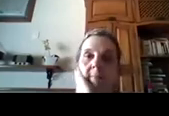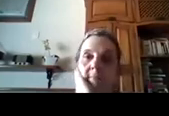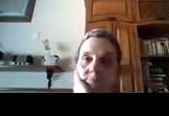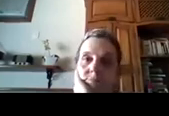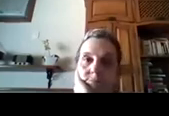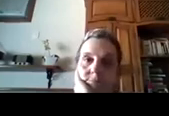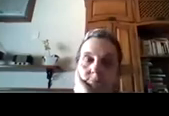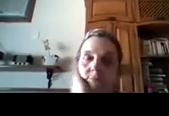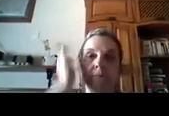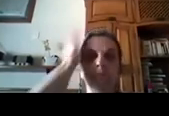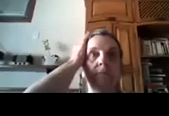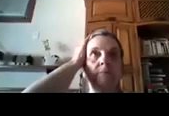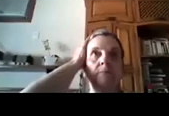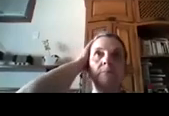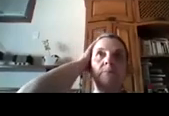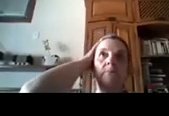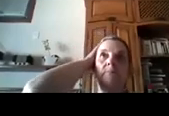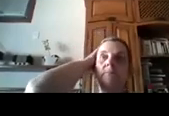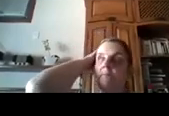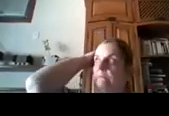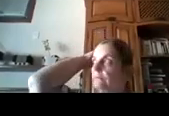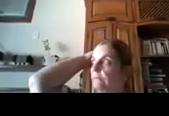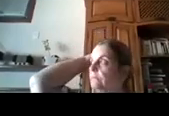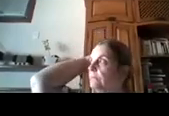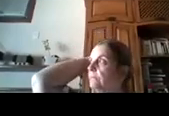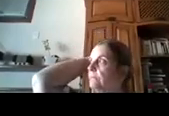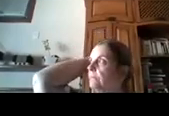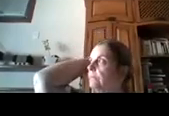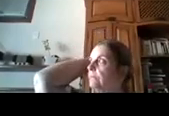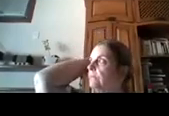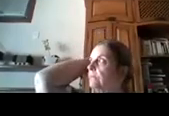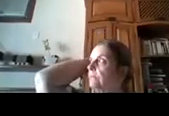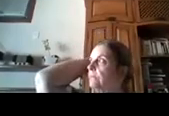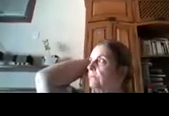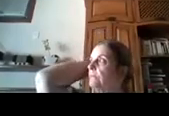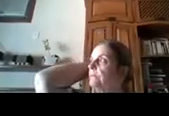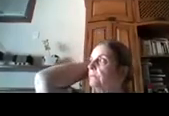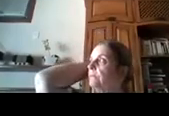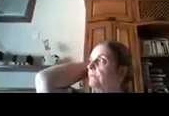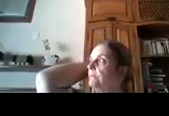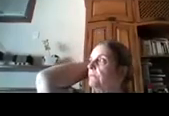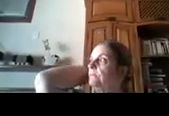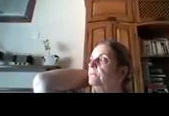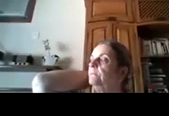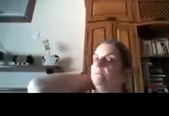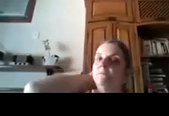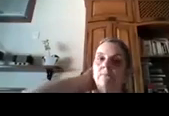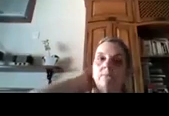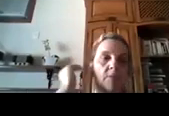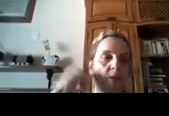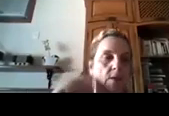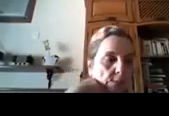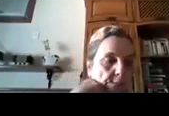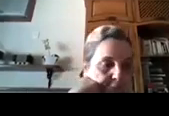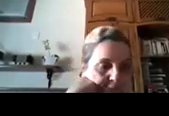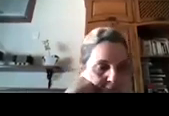depois da apresentação da Tatiana, o Ninho e Daniela vai incluir algumas medidas de ação afirmativa que nós adotamos nos últimos anos